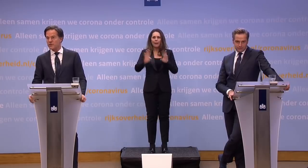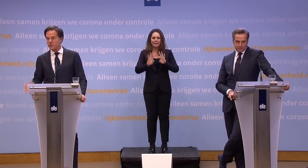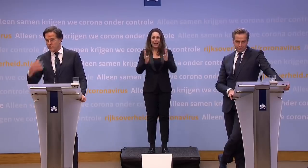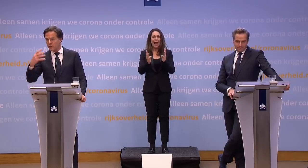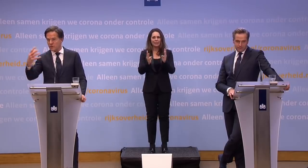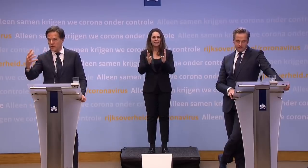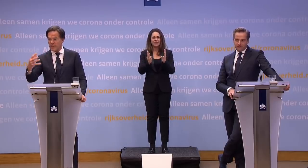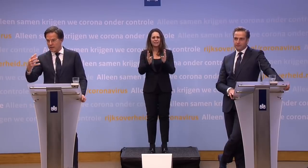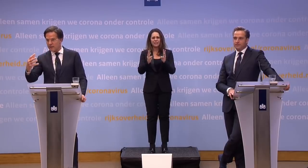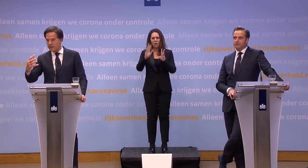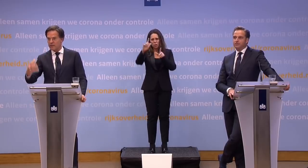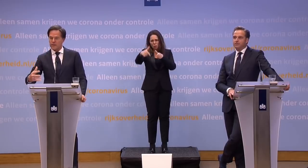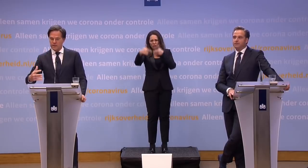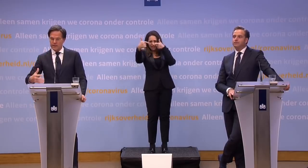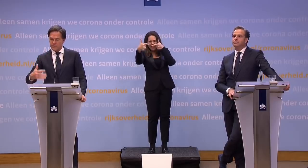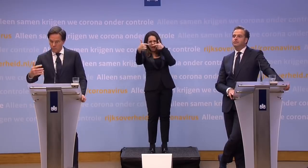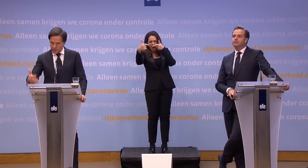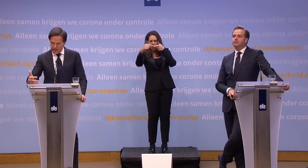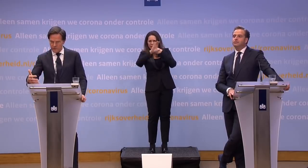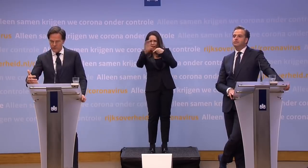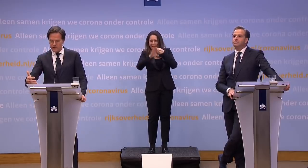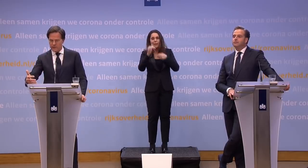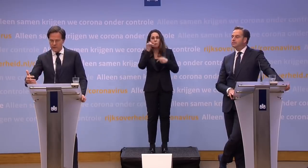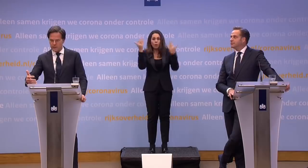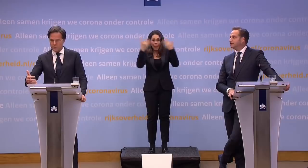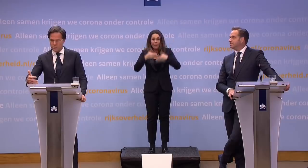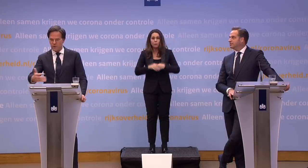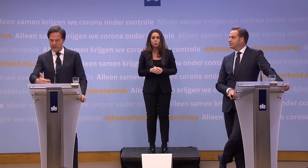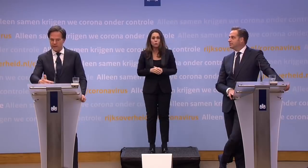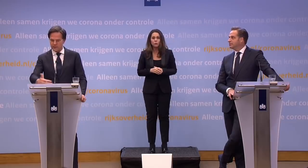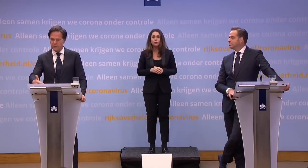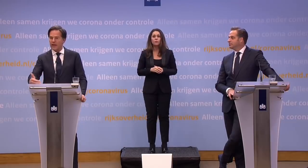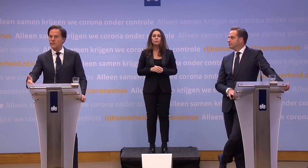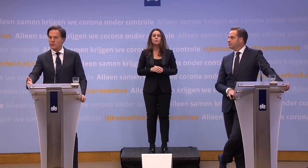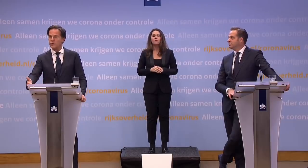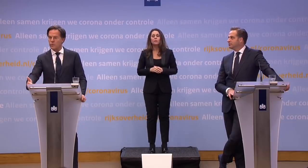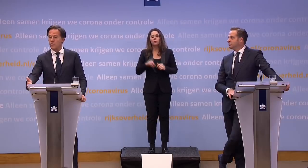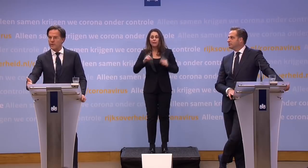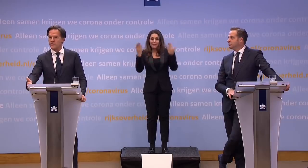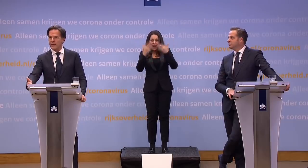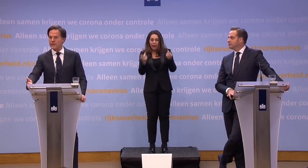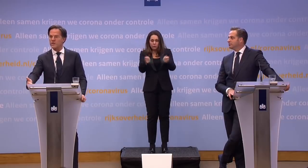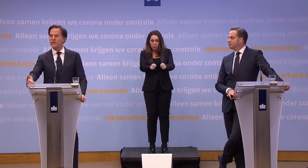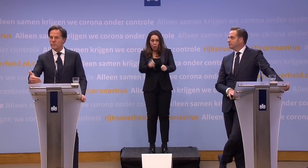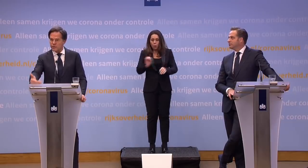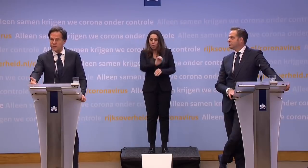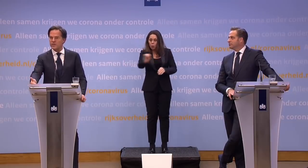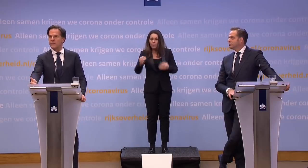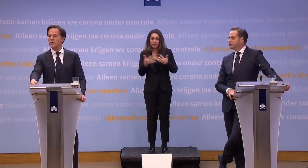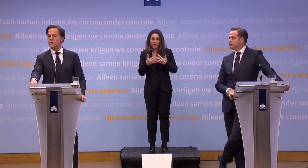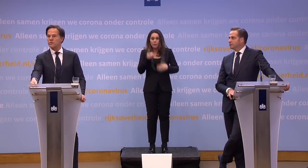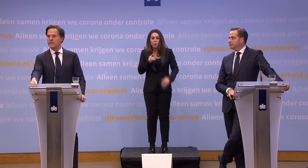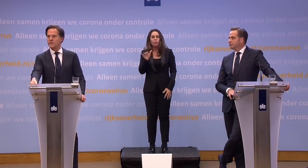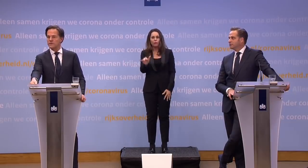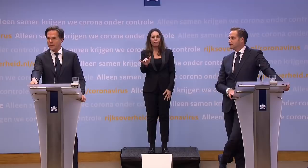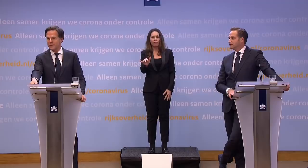is via zo'n videoschakeling, die heb ik morgenavond weer, zou in een avondklok zo'n Europese vergadering zijn, dan moet ik daar